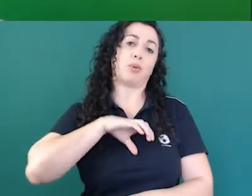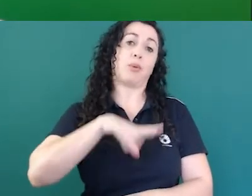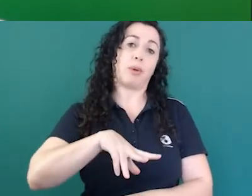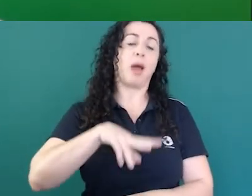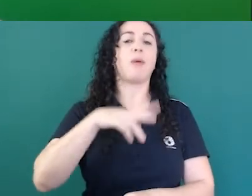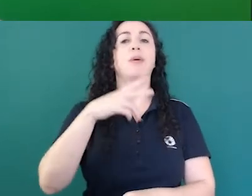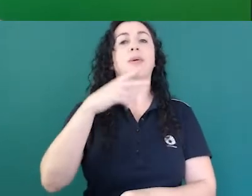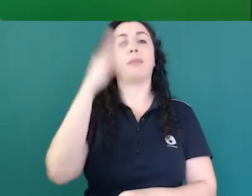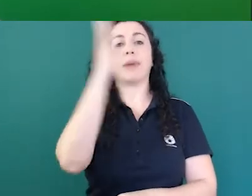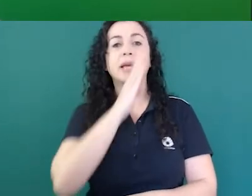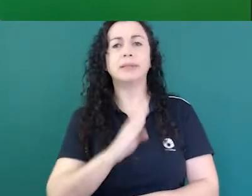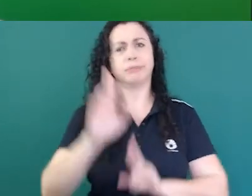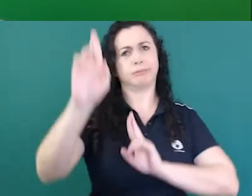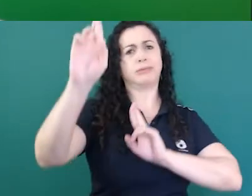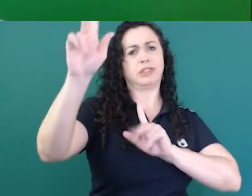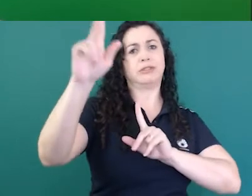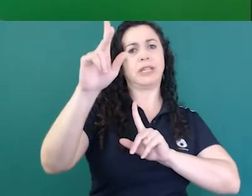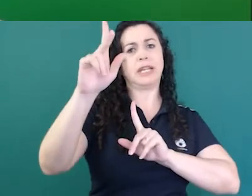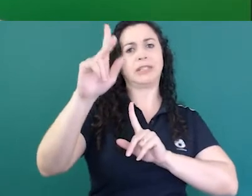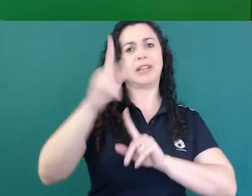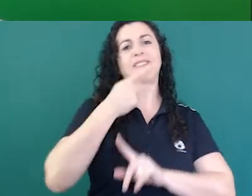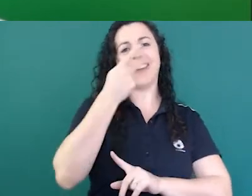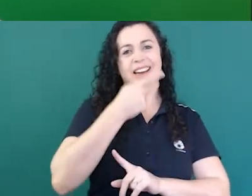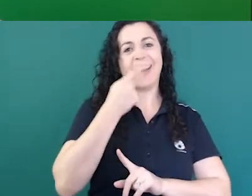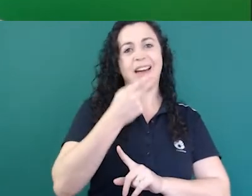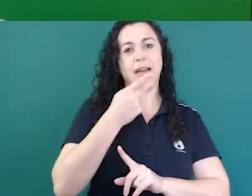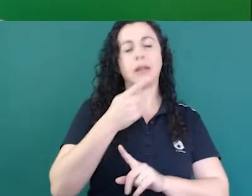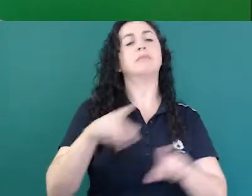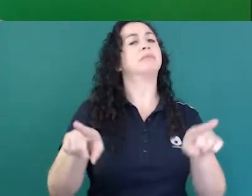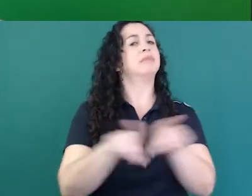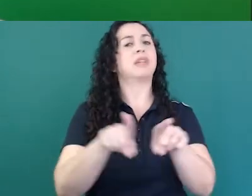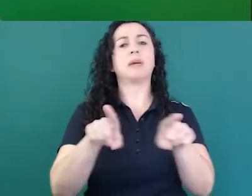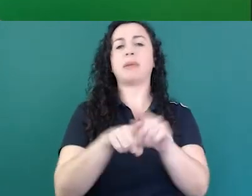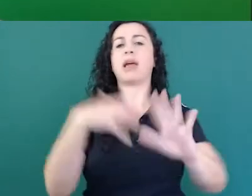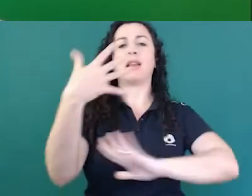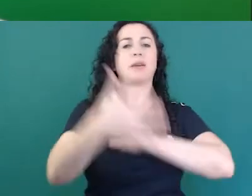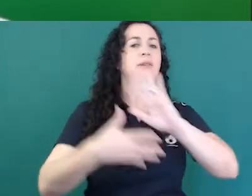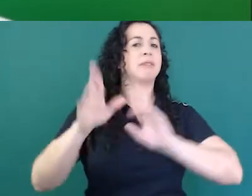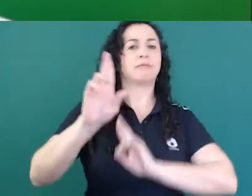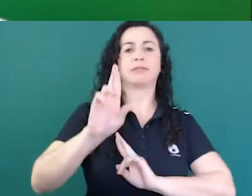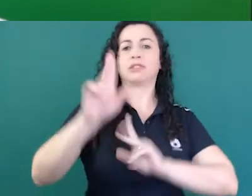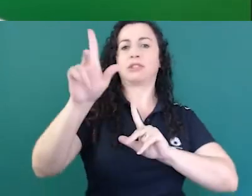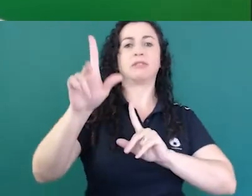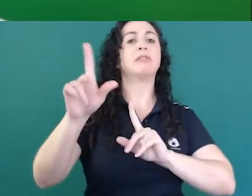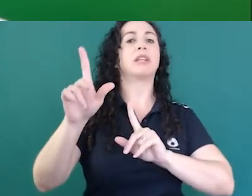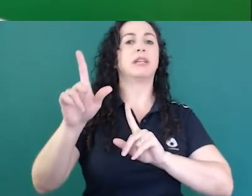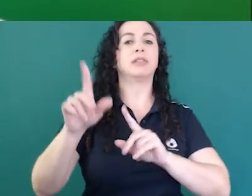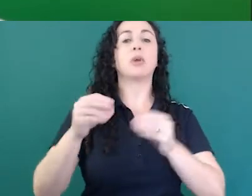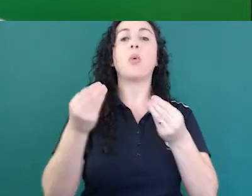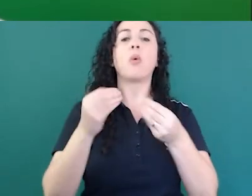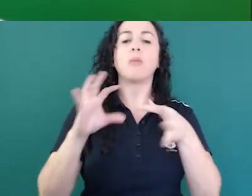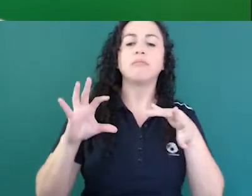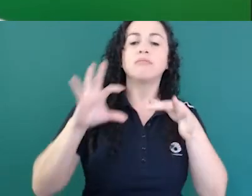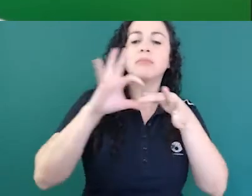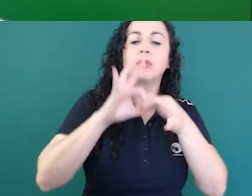a língua de sinal e a língua escrita, falada, não tem relação, não tem relação com como a língua se desenvolveu no local e no país.